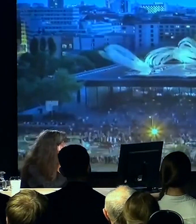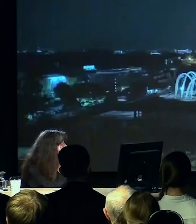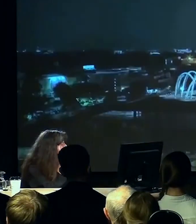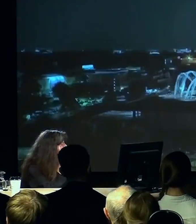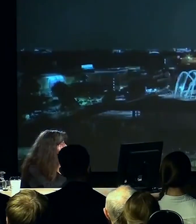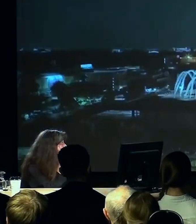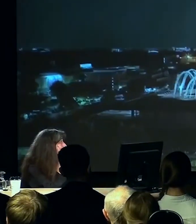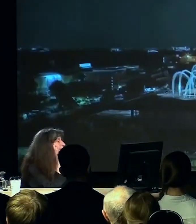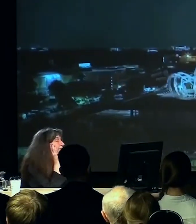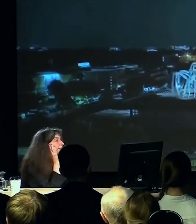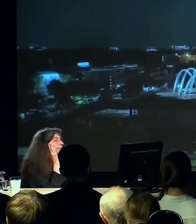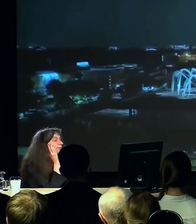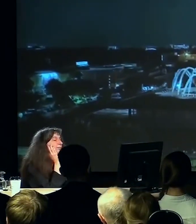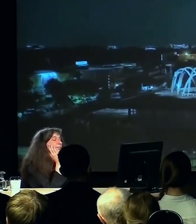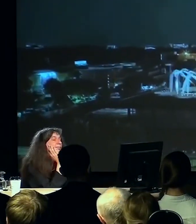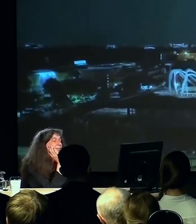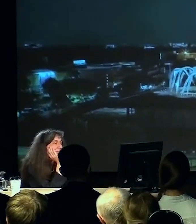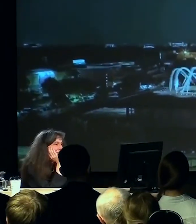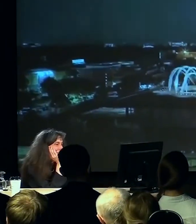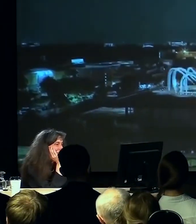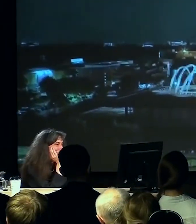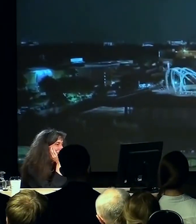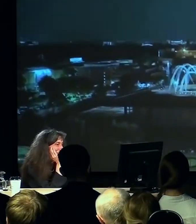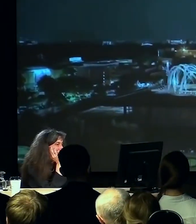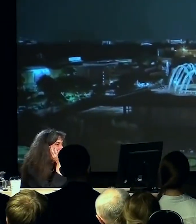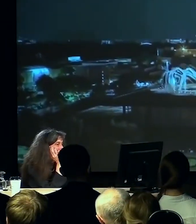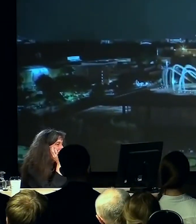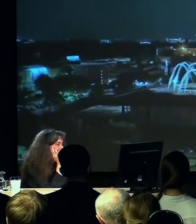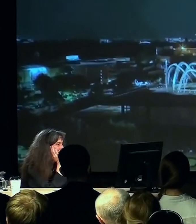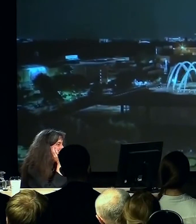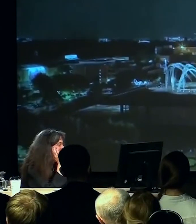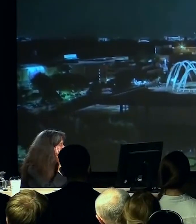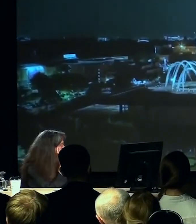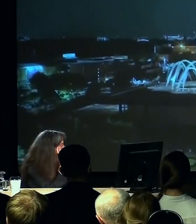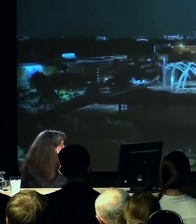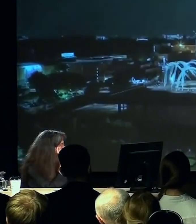На крыше, помимо дуг, устанавливают надувные белые остроконечные звёзды.